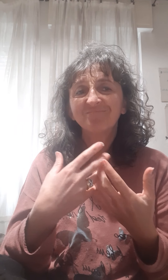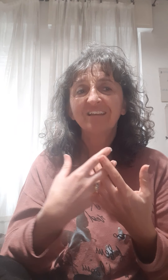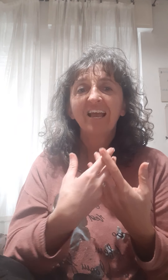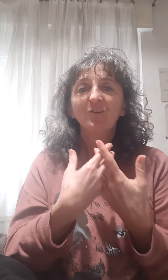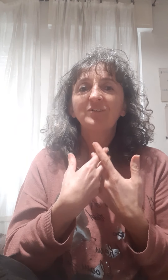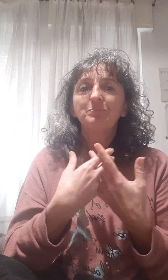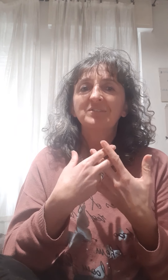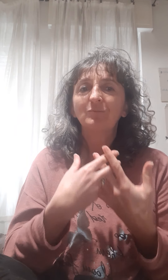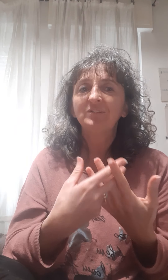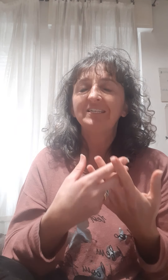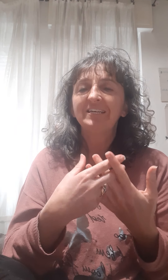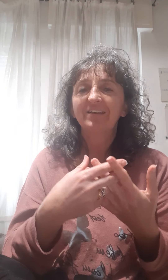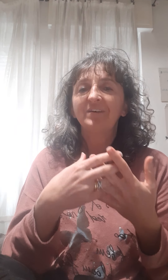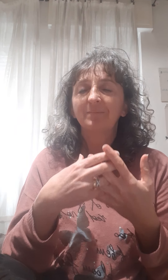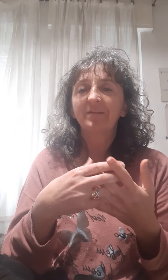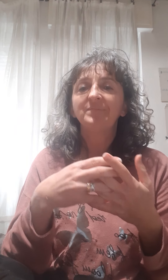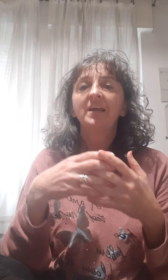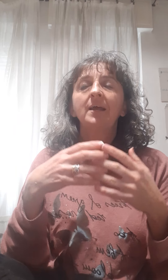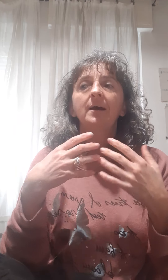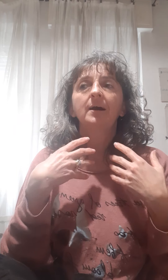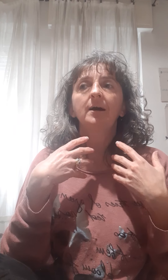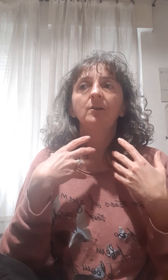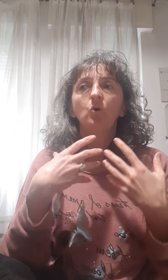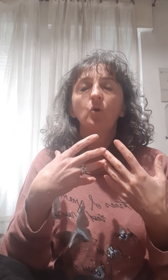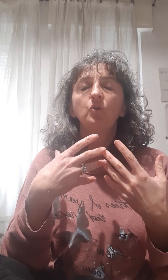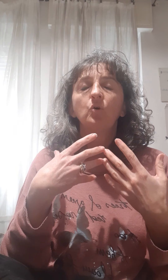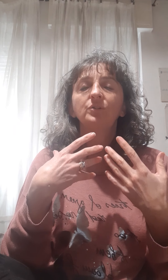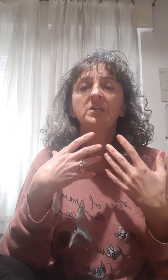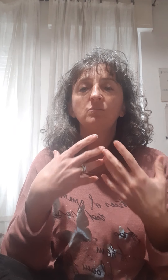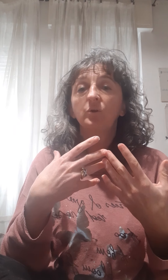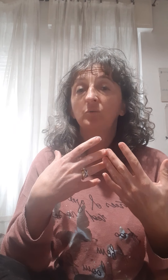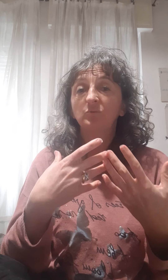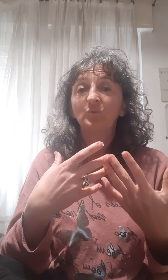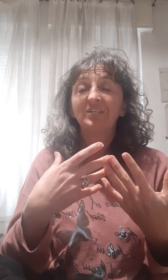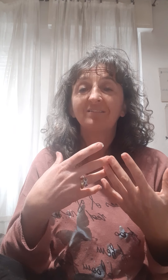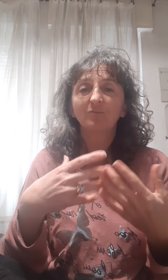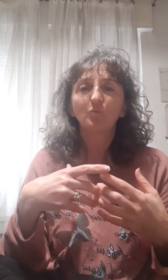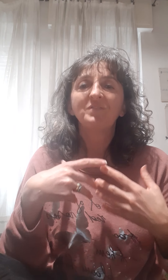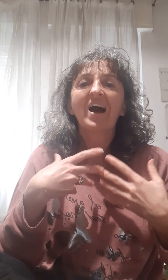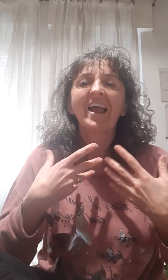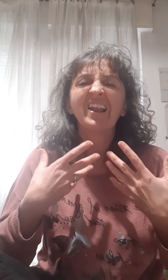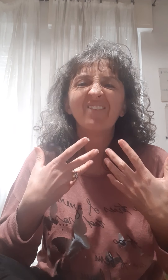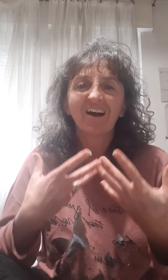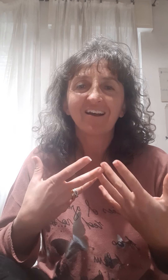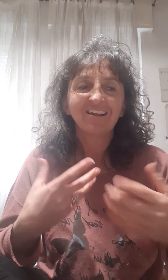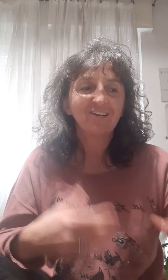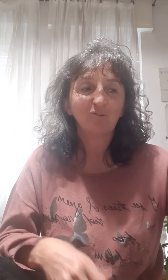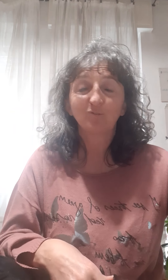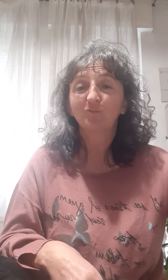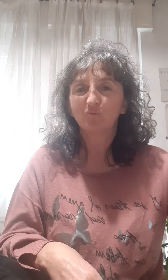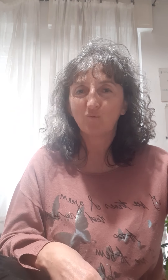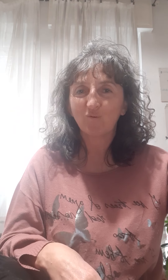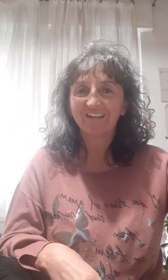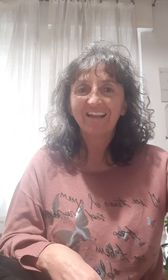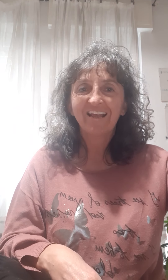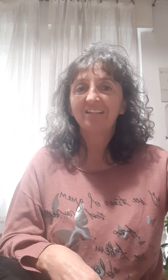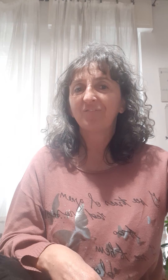quindi possiamo dire che veramente l'olio di limone come tutti gli altri agrumi va a elevare il nostro umore ed è